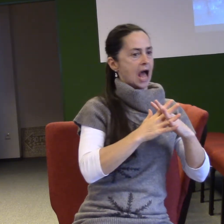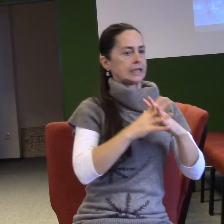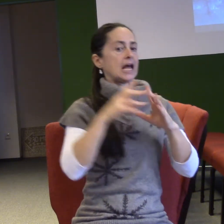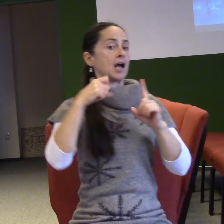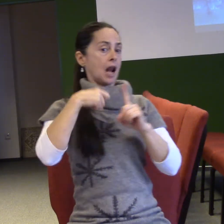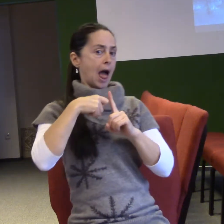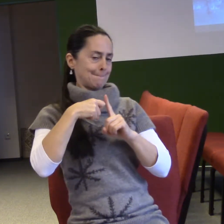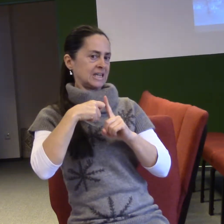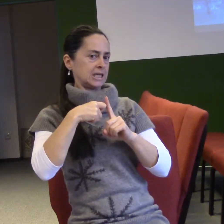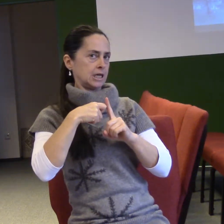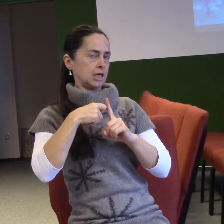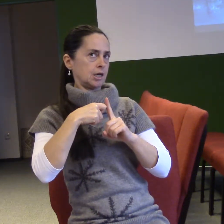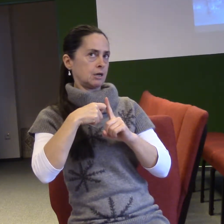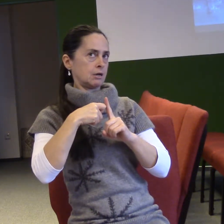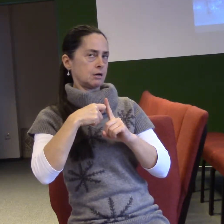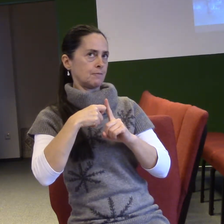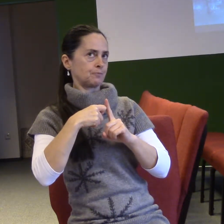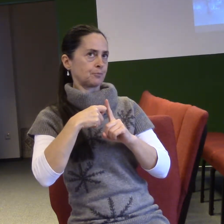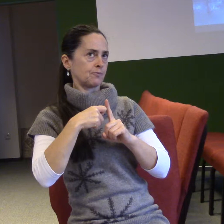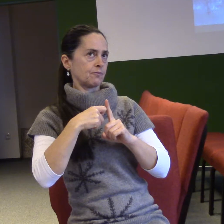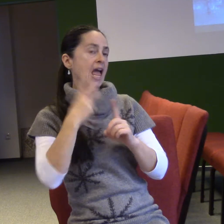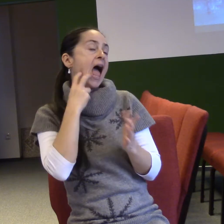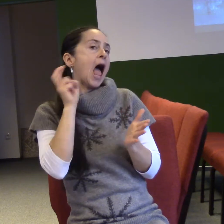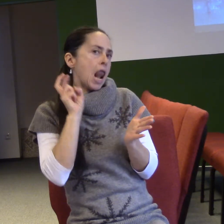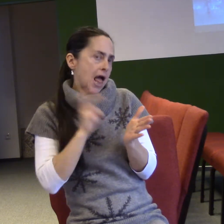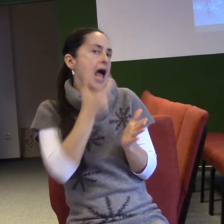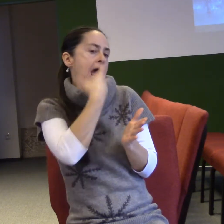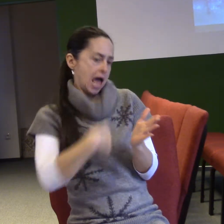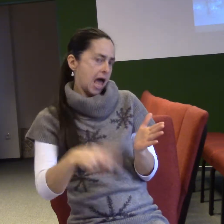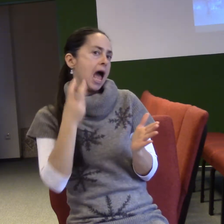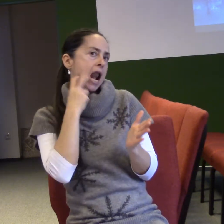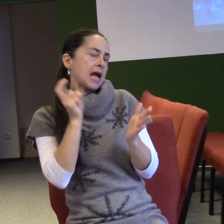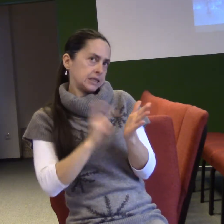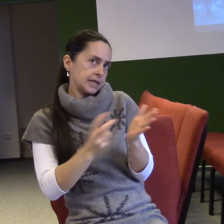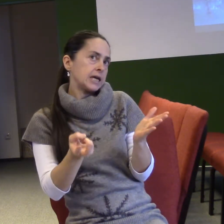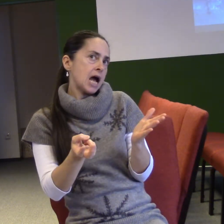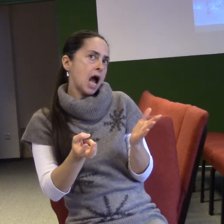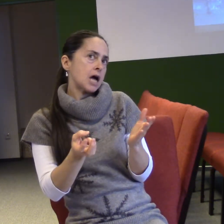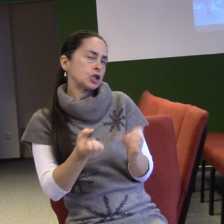Perfektní. Perfektní. Skvělá, skvělá. Někdo třetí, dobrovolně?